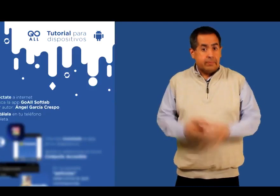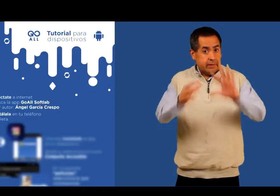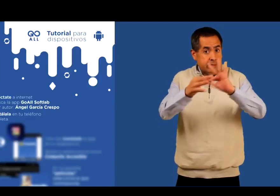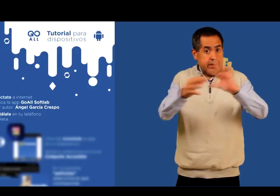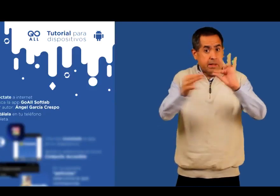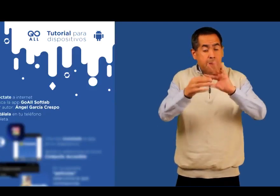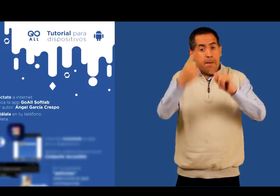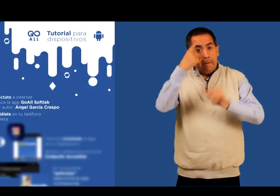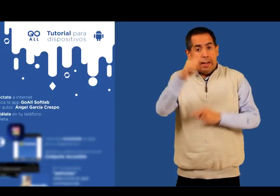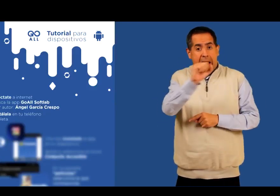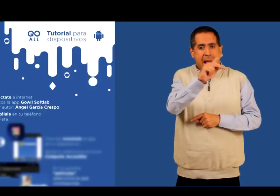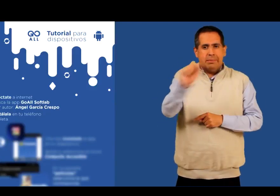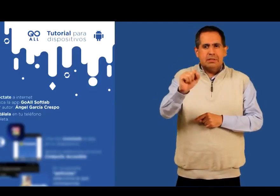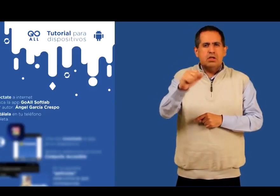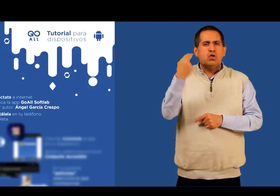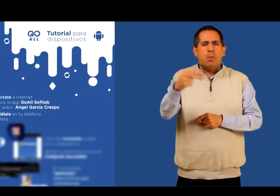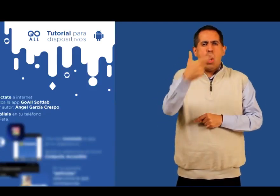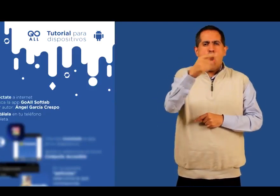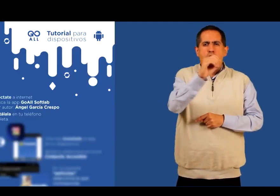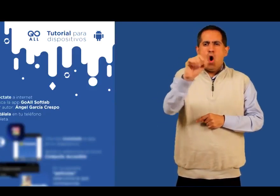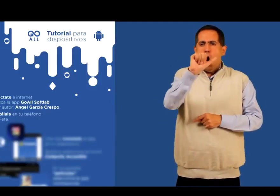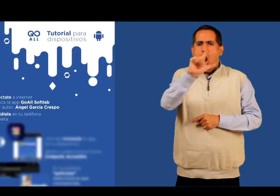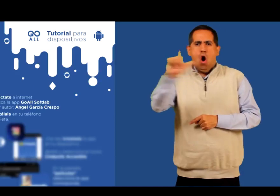Instrucciones para instalación Android